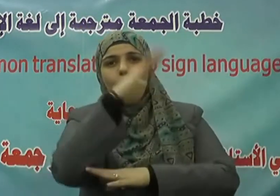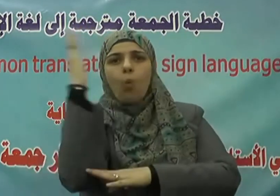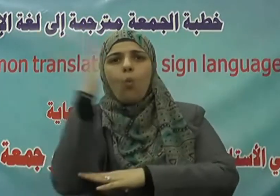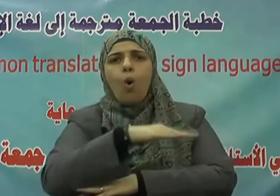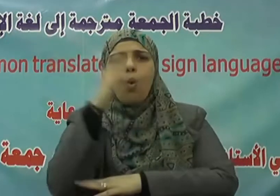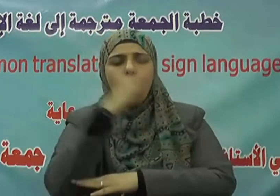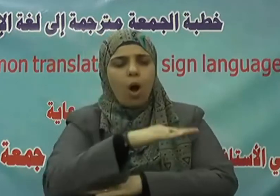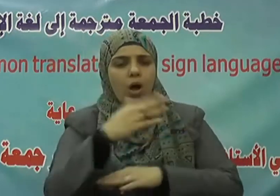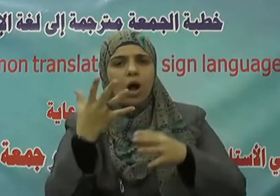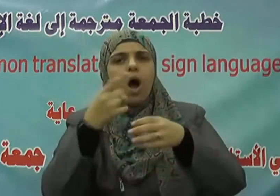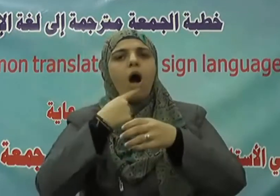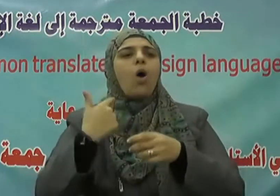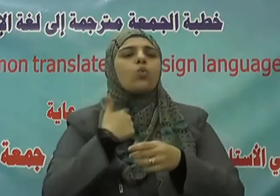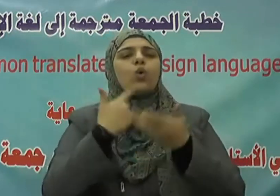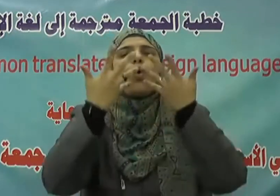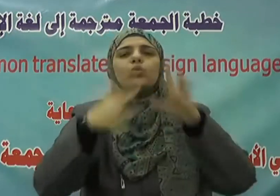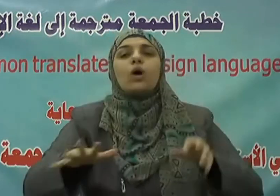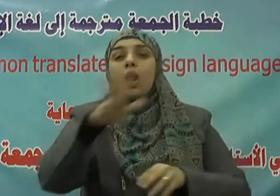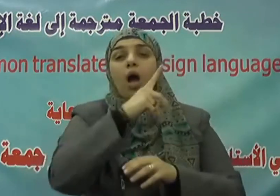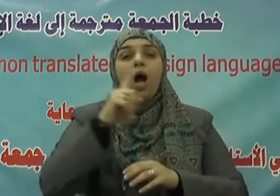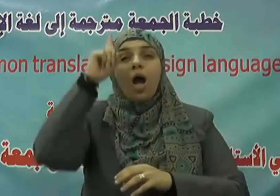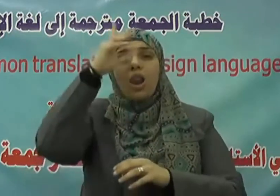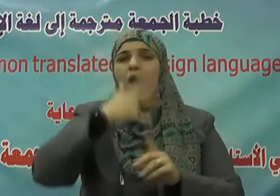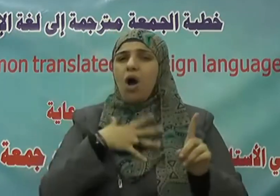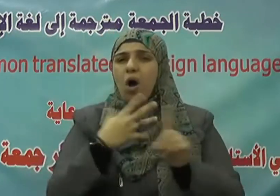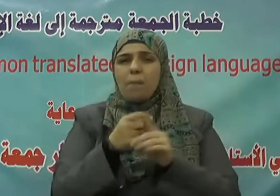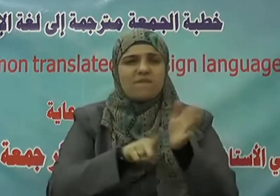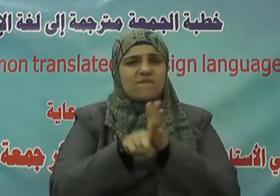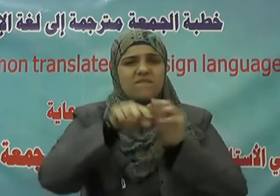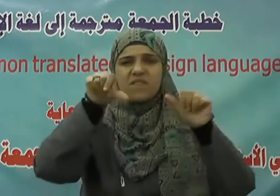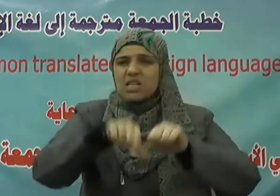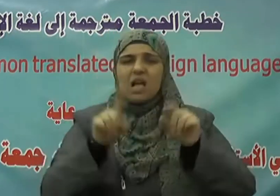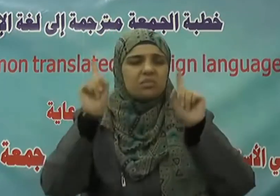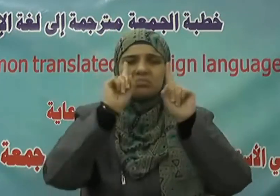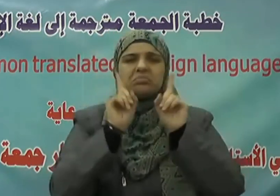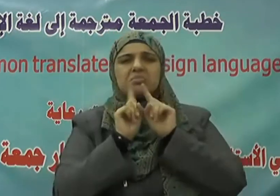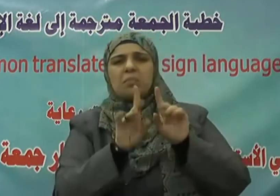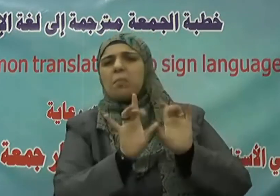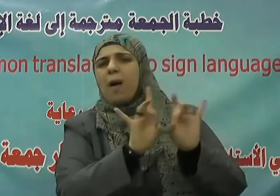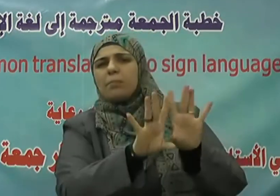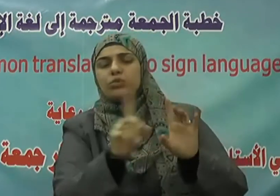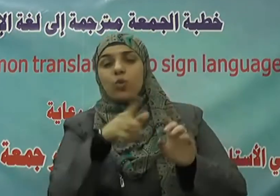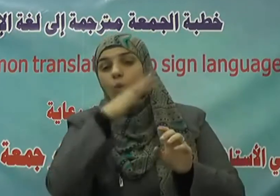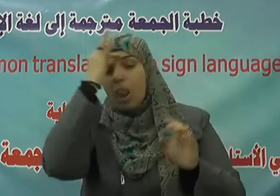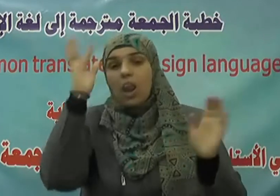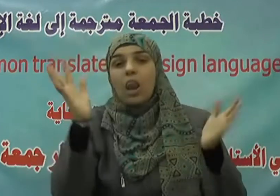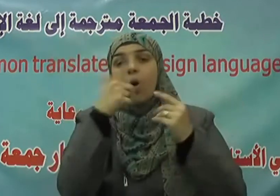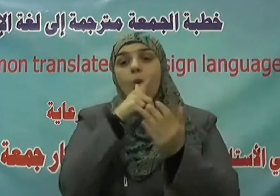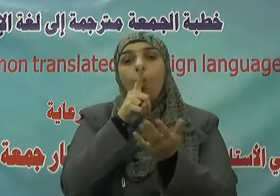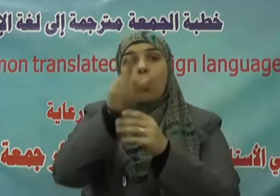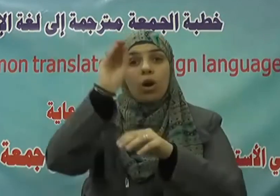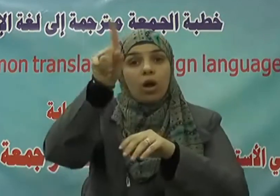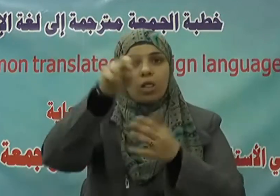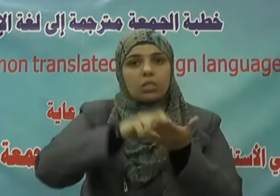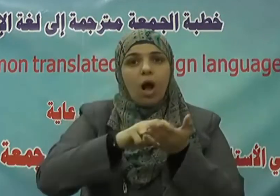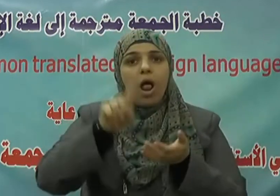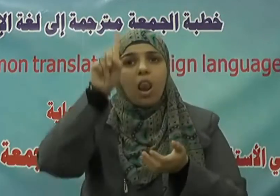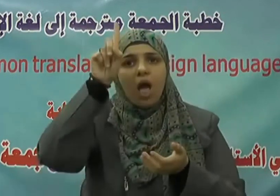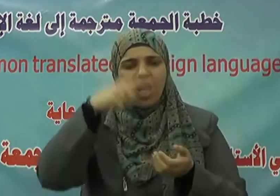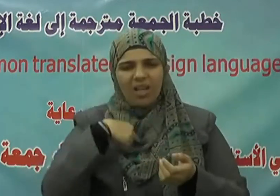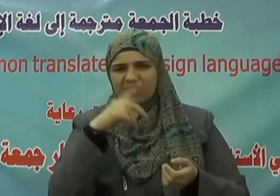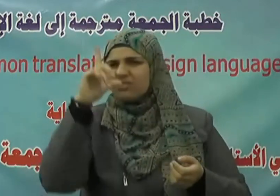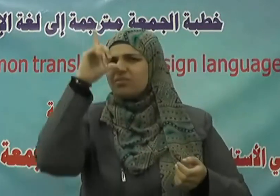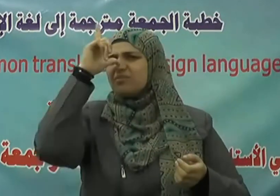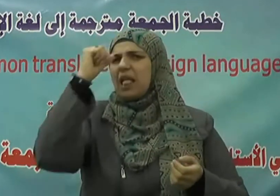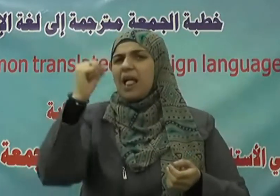والله لا يحب الفساد وإذا قيل له اتق الله أخذته العزة